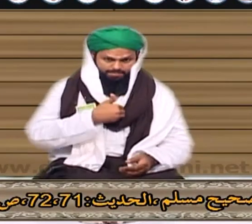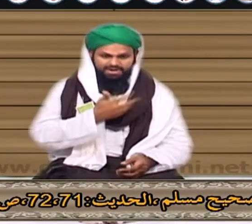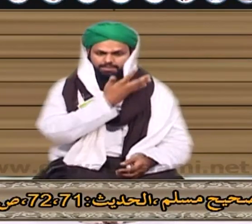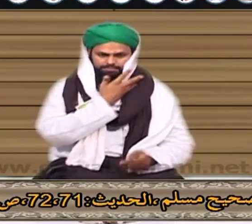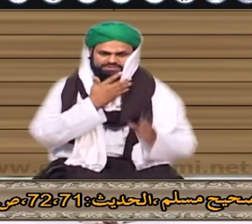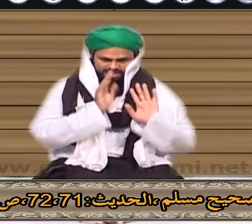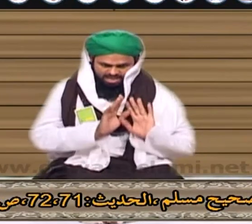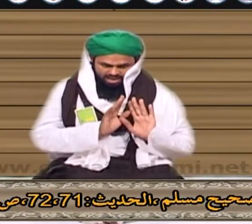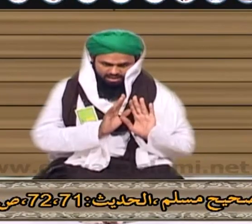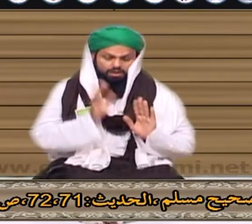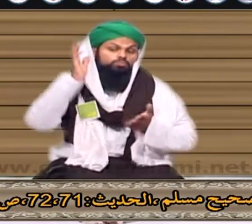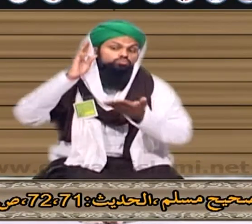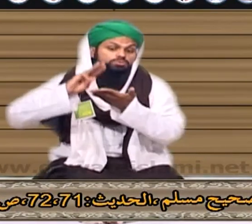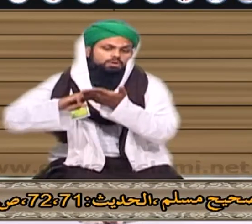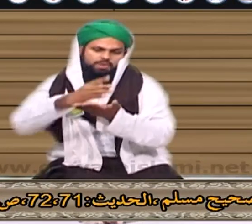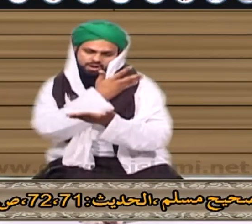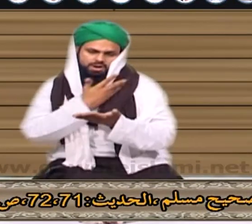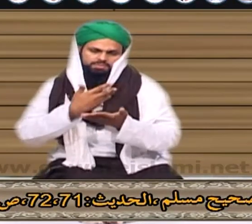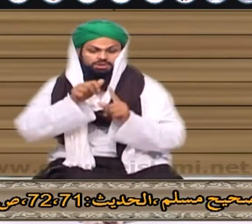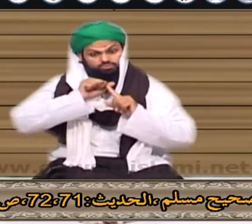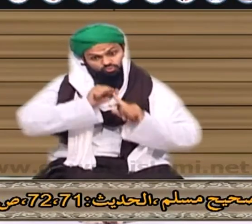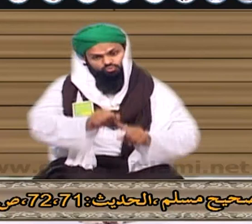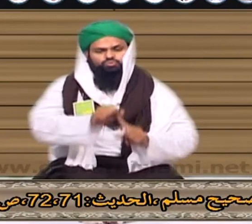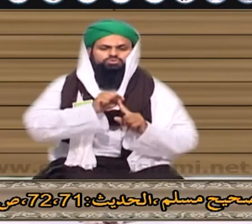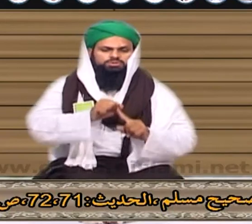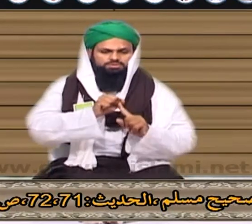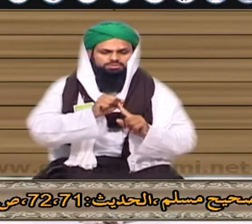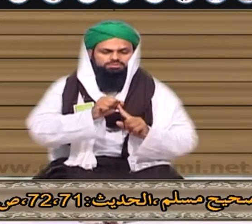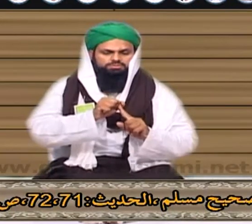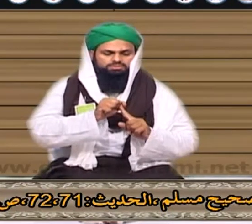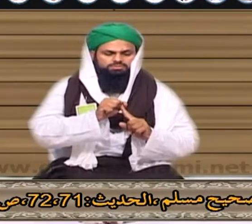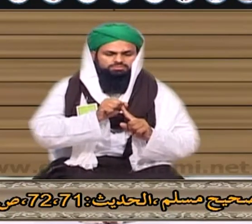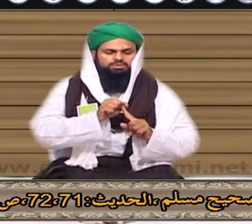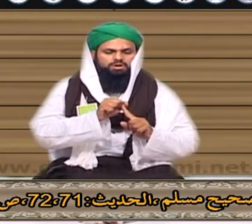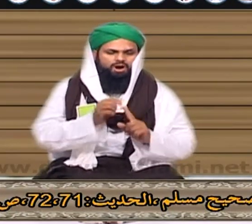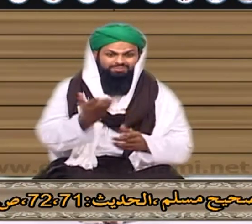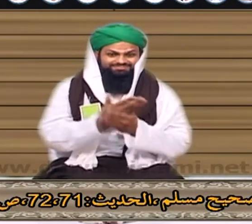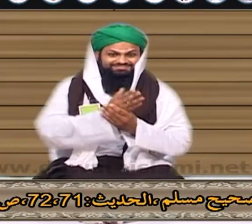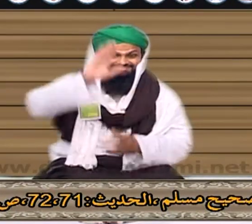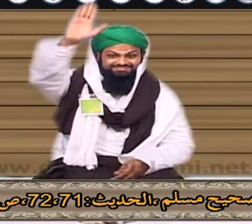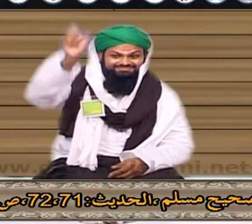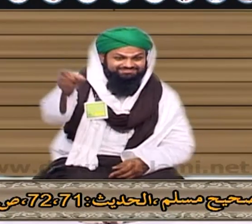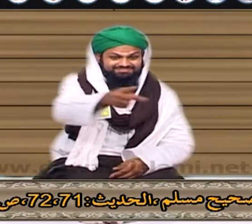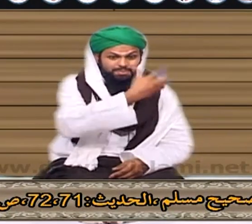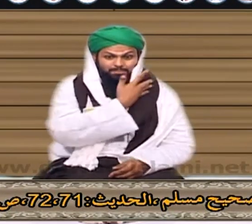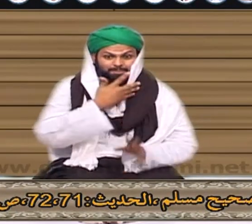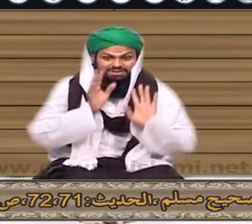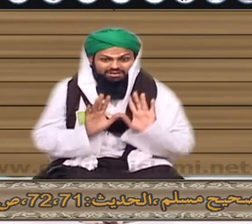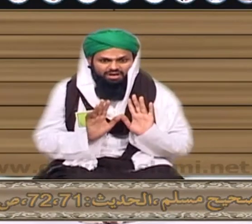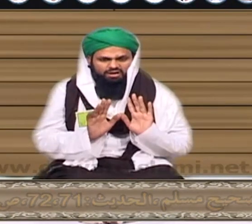کہ جو بات اپنے لئے پسند کرتا ہے اور دوسروں کے لئے پسند نہ کریں آپ نے سب لے ہاتھ گا دی کہ ہم کو یہ اجتماع پسند ہے لیکن آپ